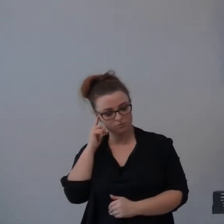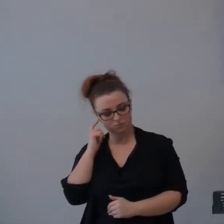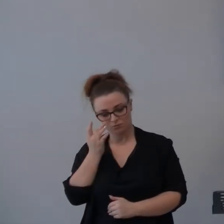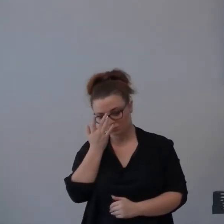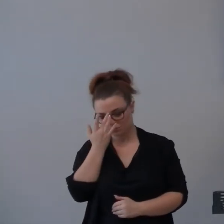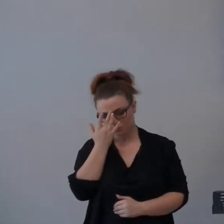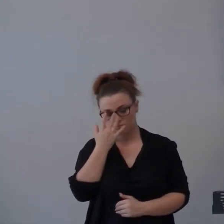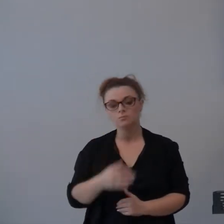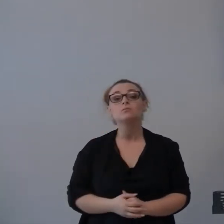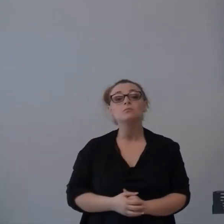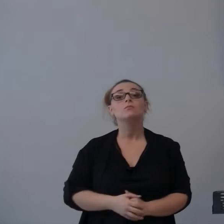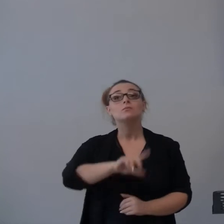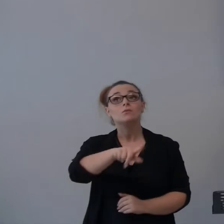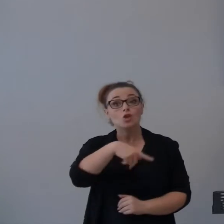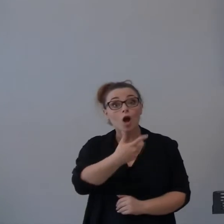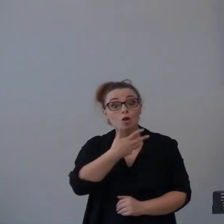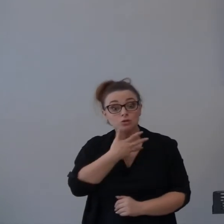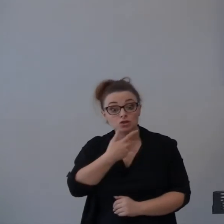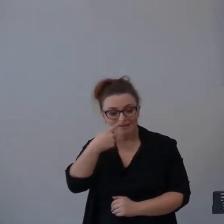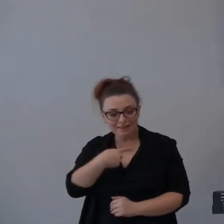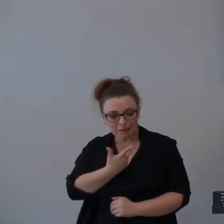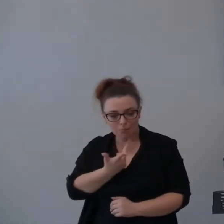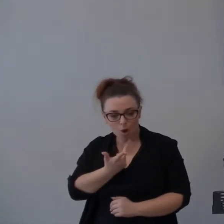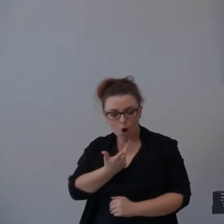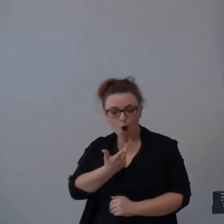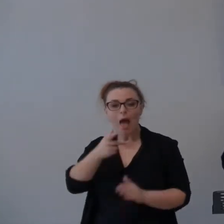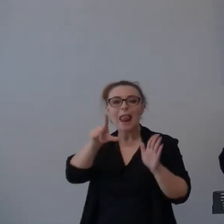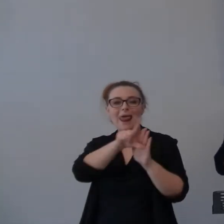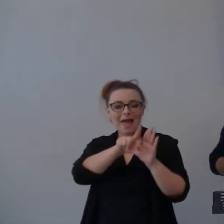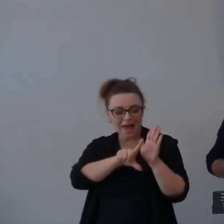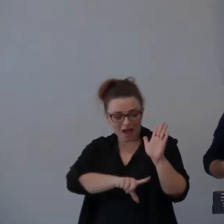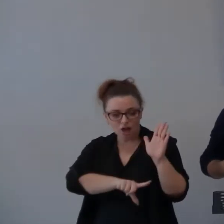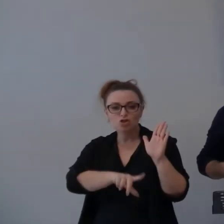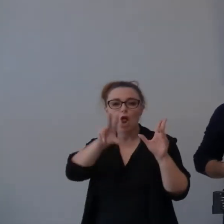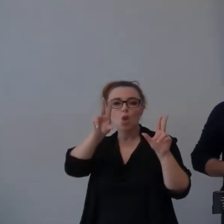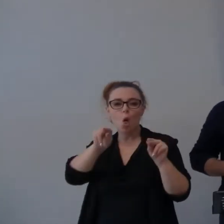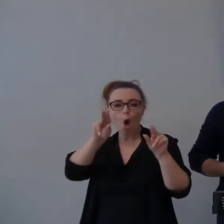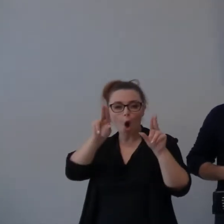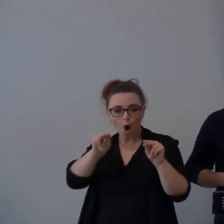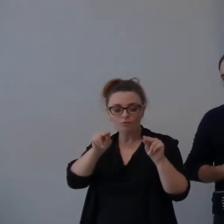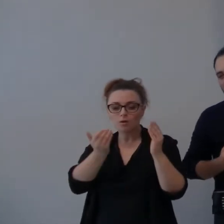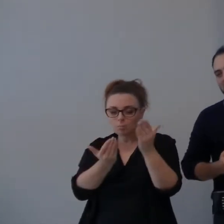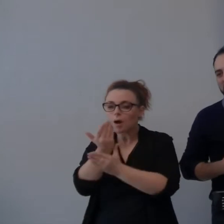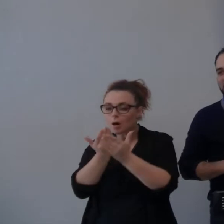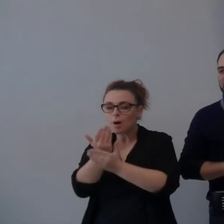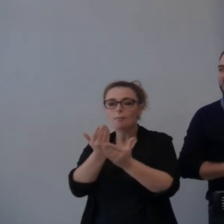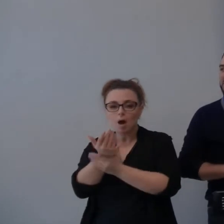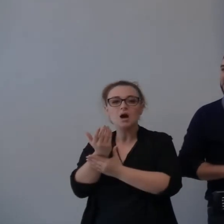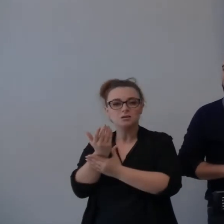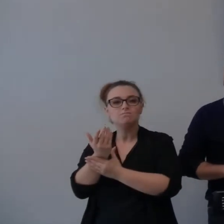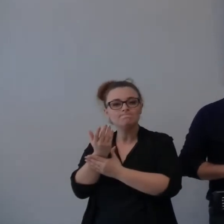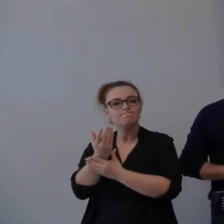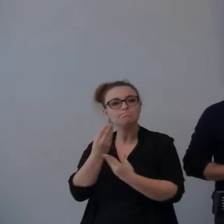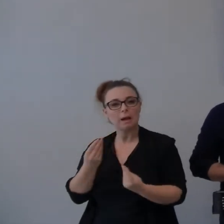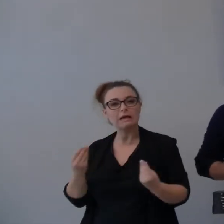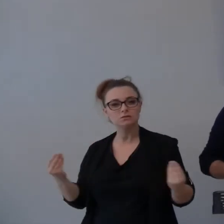l'introduzione di tante nuove leggi in maniera anche frequente, questo mi ha portato un po' a